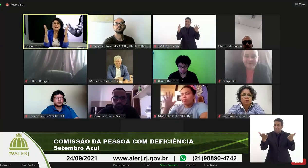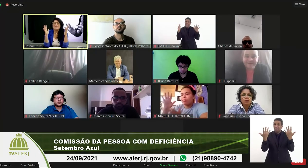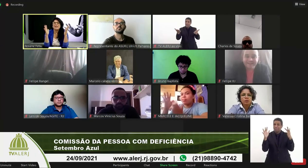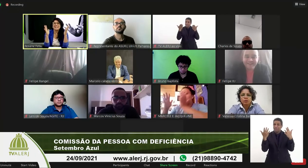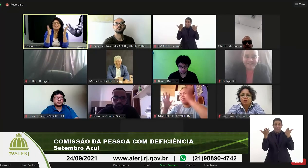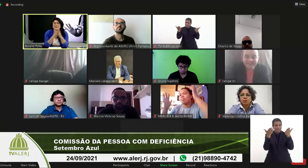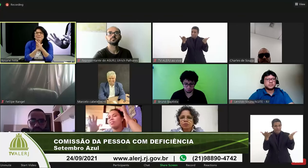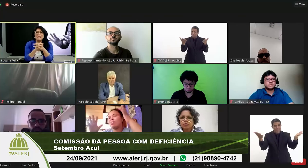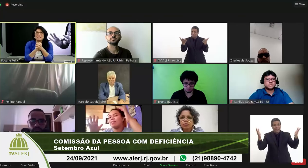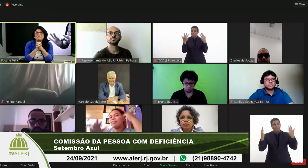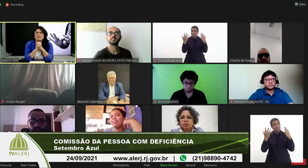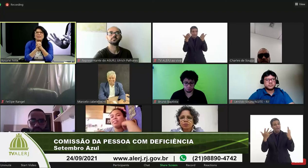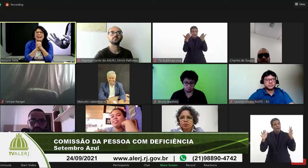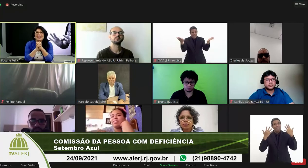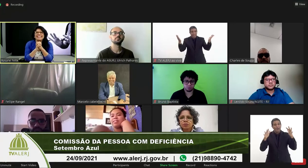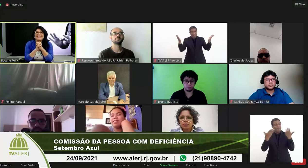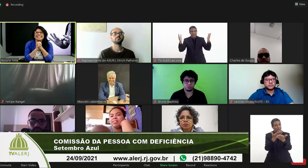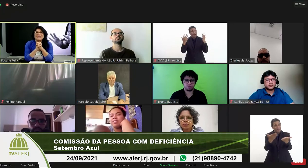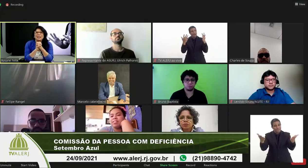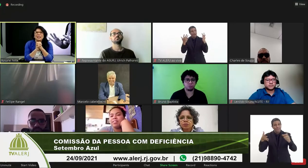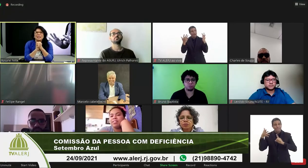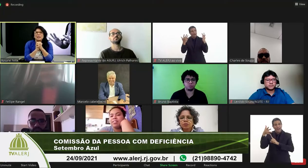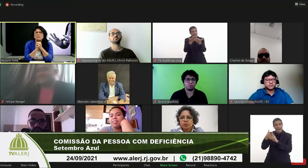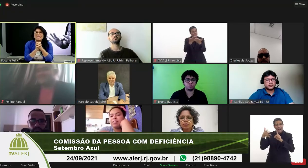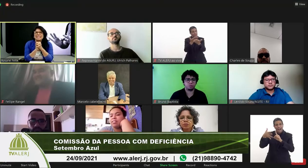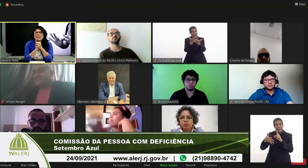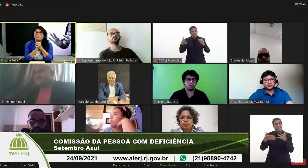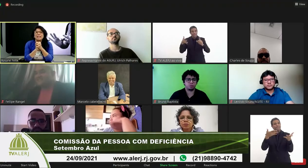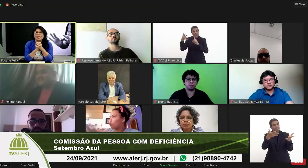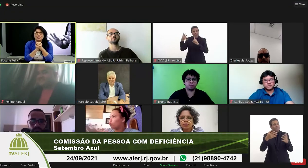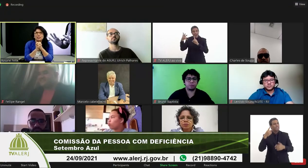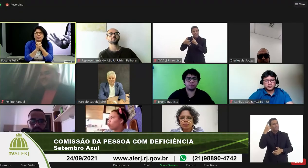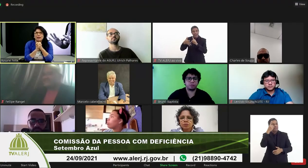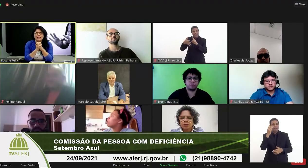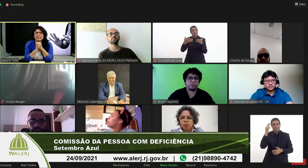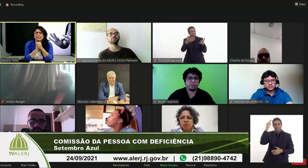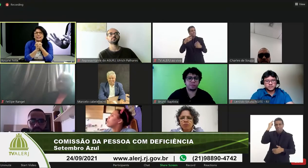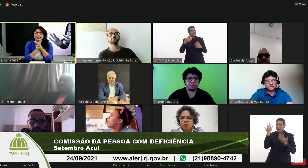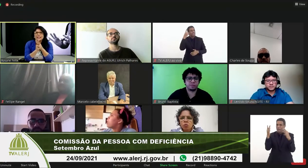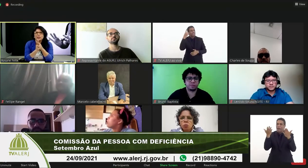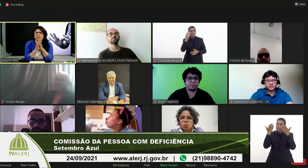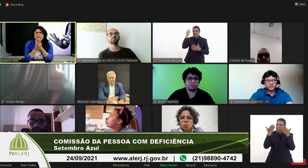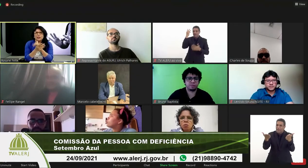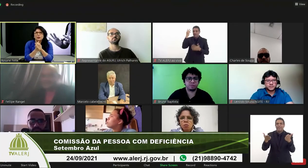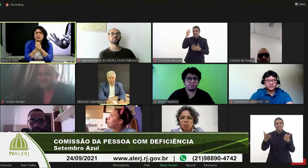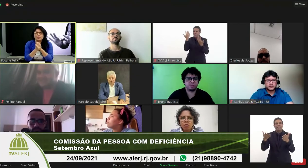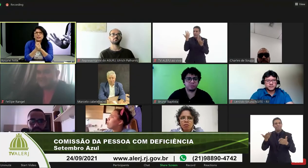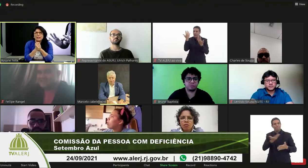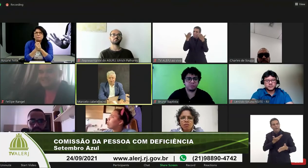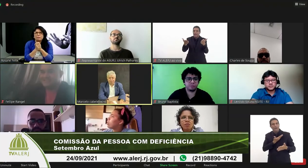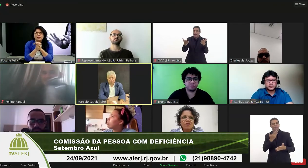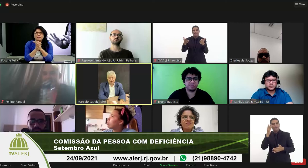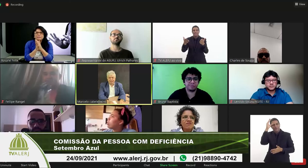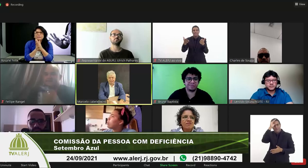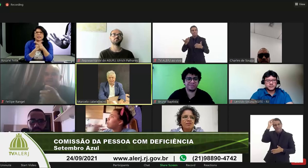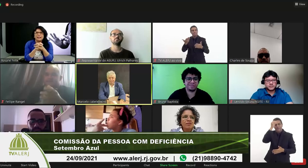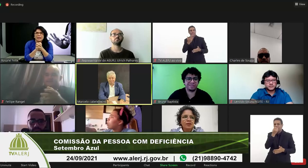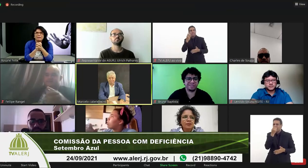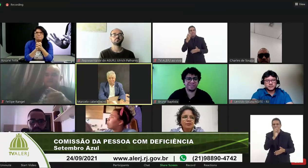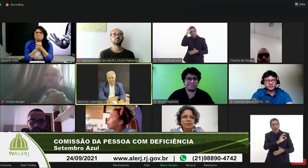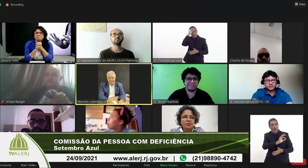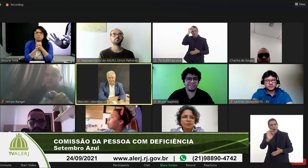parabéns parabéns pela fala deputado Marcelo brilhante a fala do querido muito boa fala